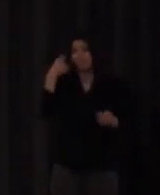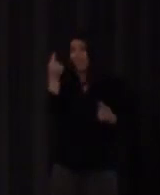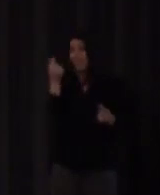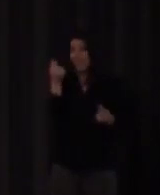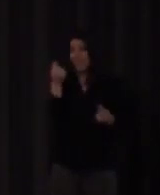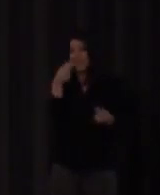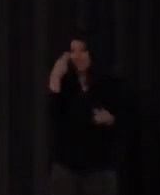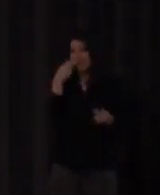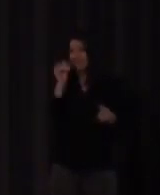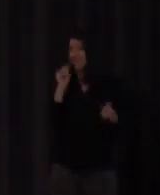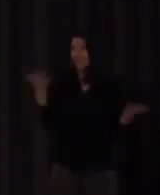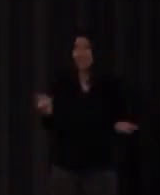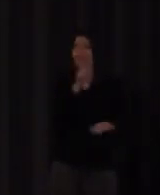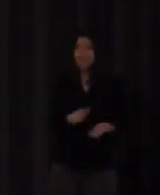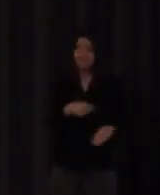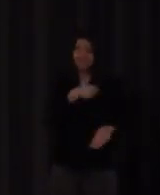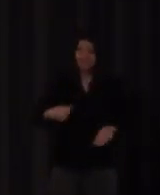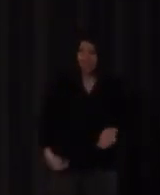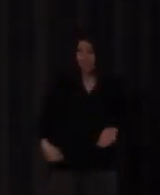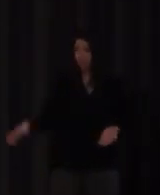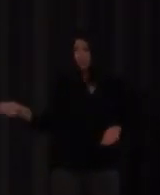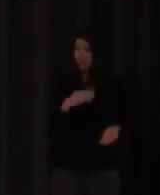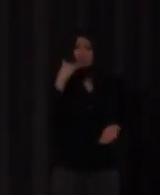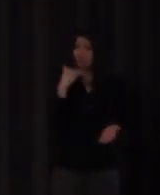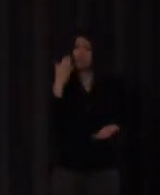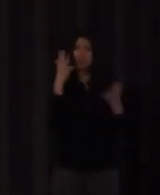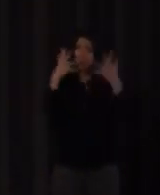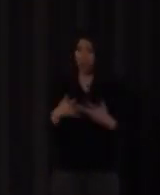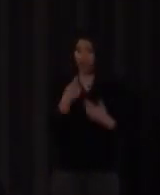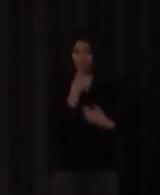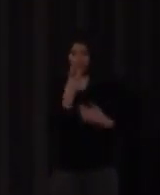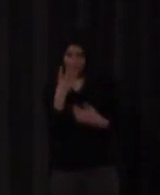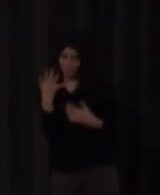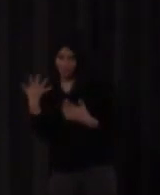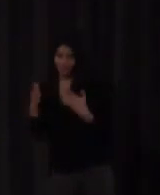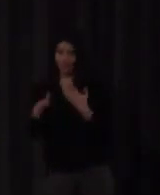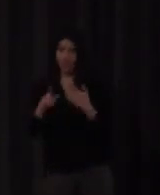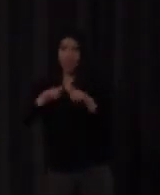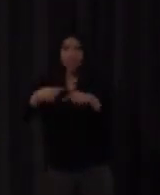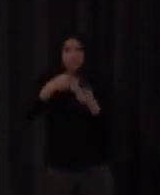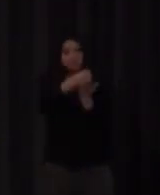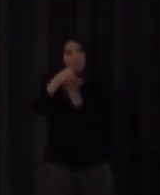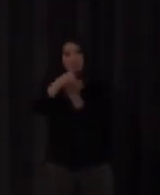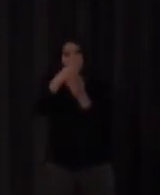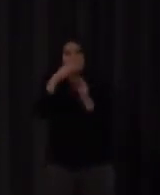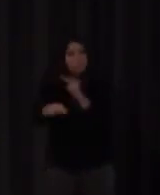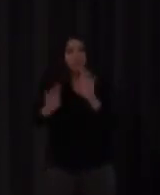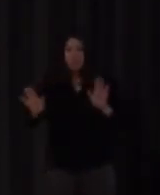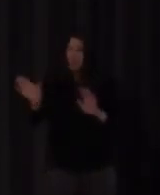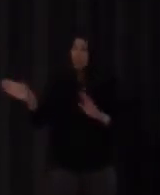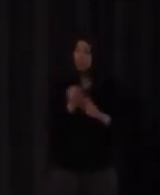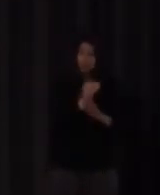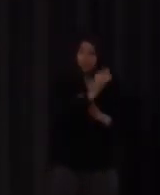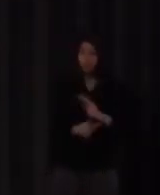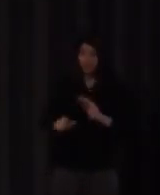un sistema no lo recuerdo ahora 8 o 9 del 1 al 5 es igual que el nuestro luego ya no símbolos más raros pero todos saben contar en toda